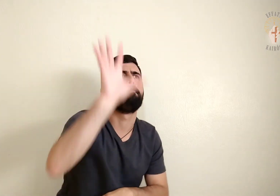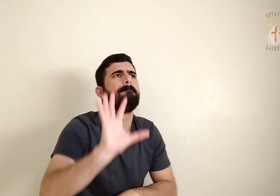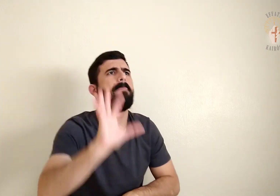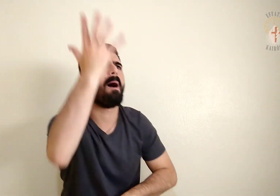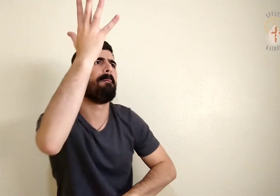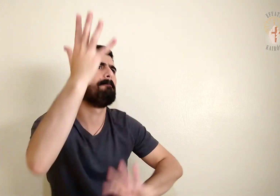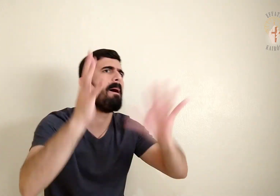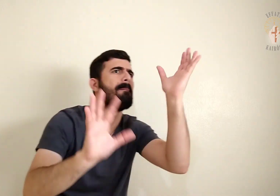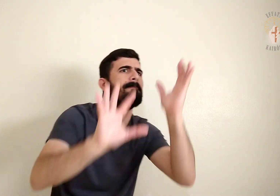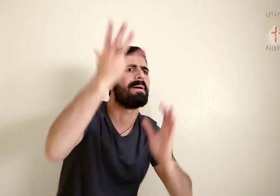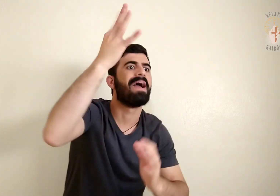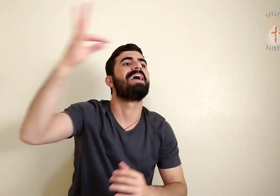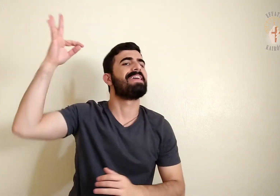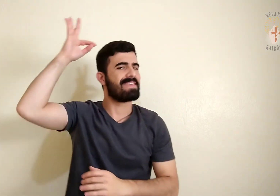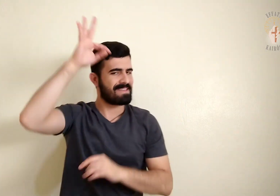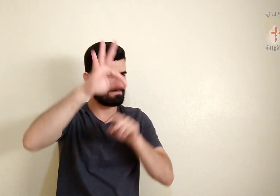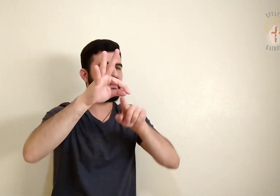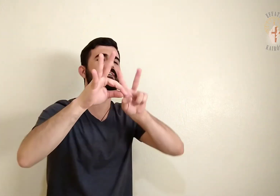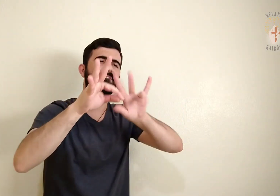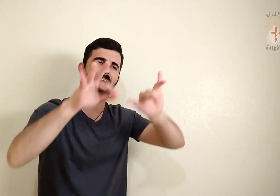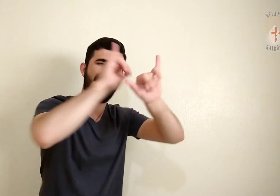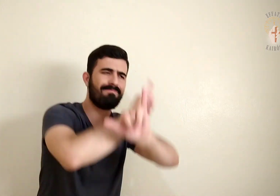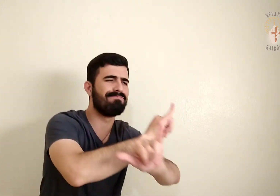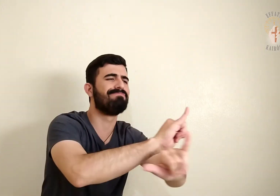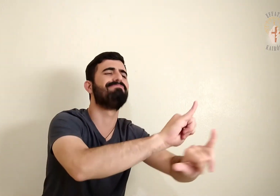e também as coisas futuras vos anunciará.